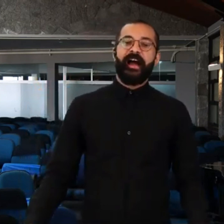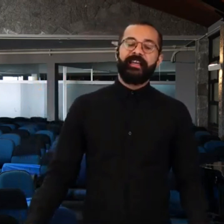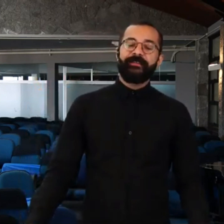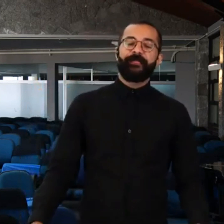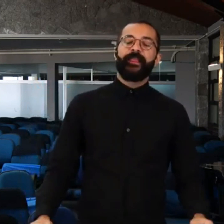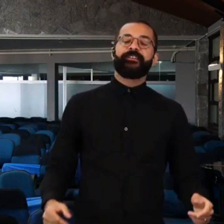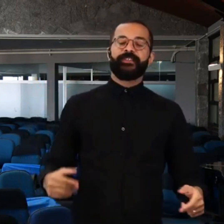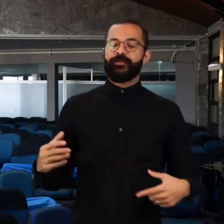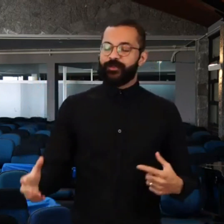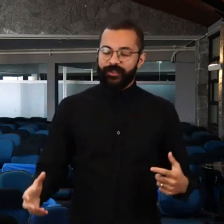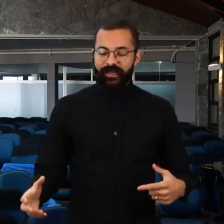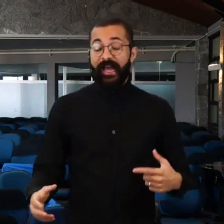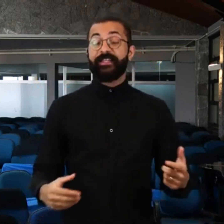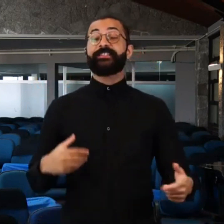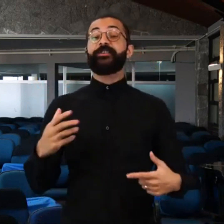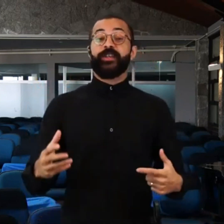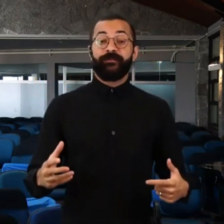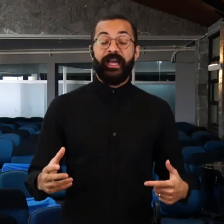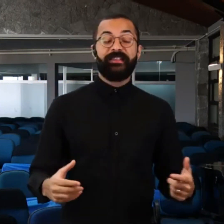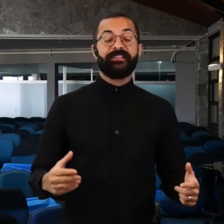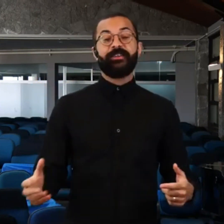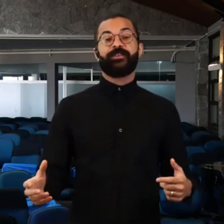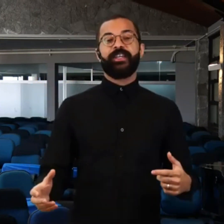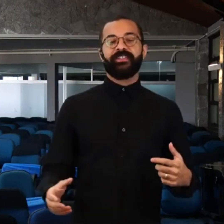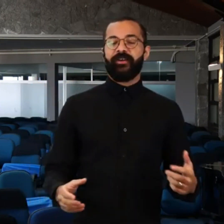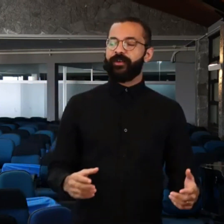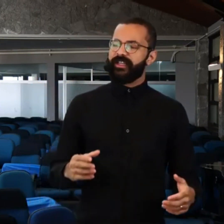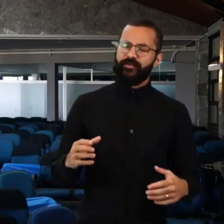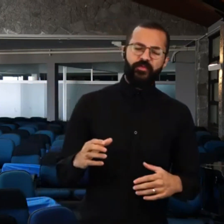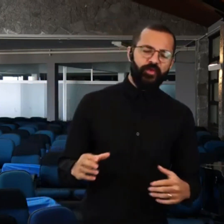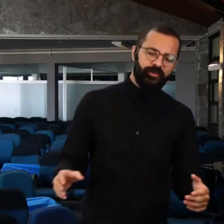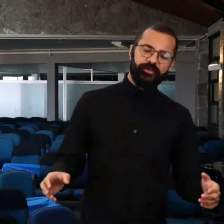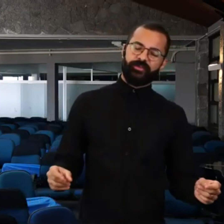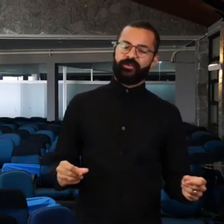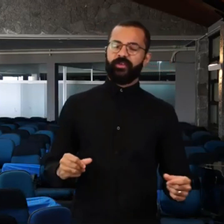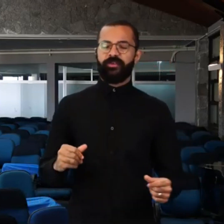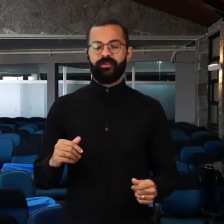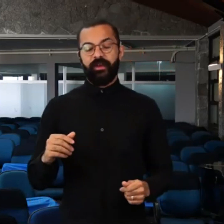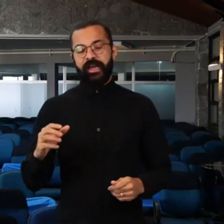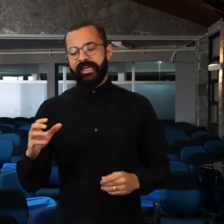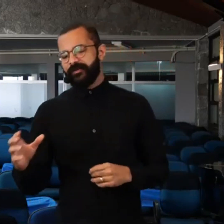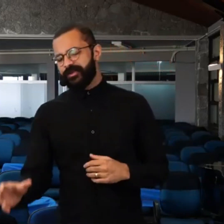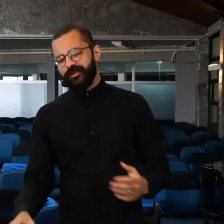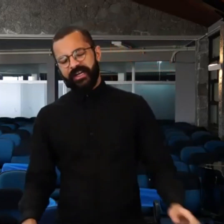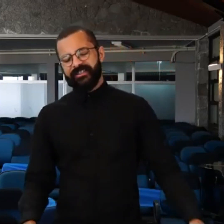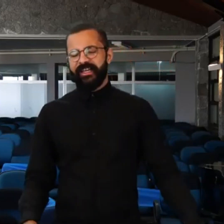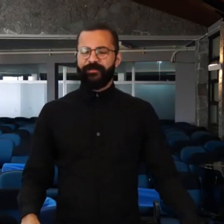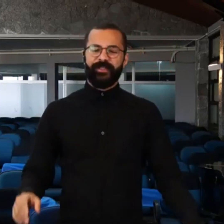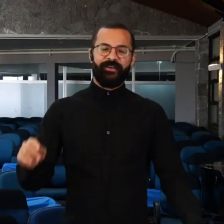Aí, segundo dia, aí terceiro dia. Aí terceiro dia, já acordei com muito sono, aí não consegui orar direito, apertei a